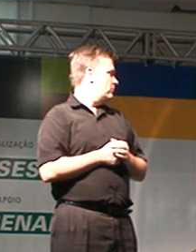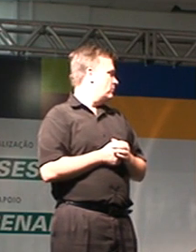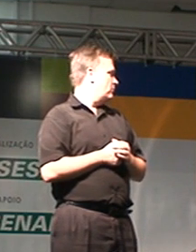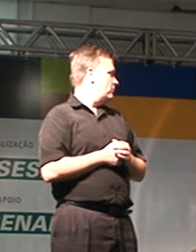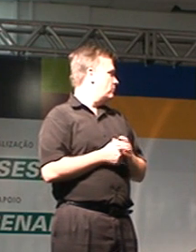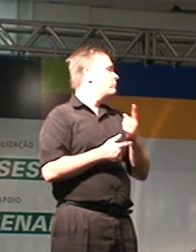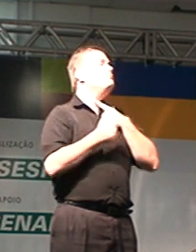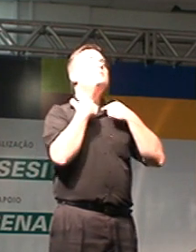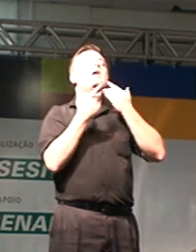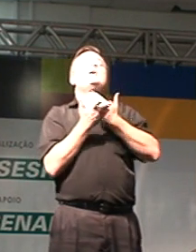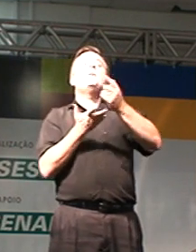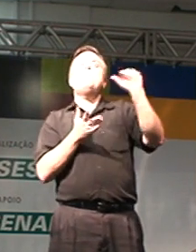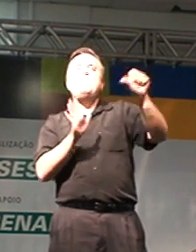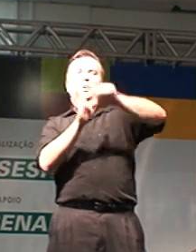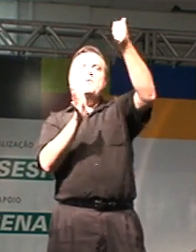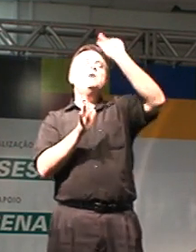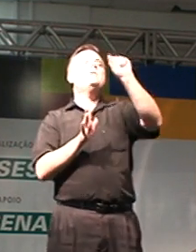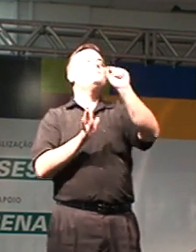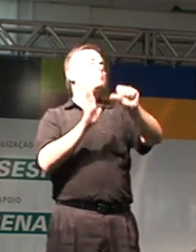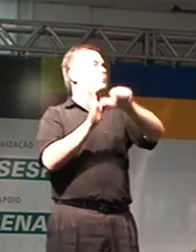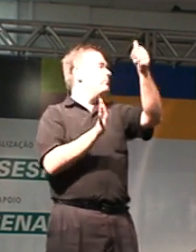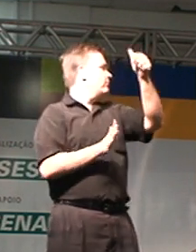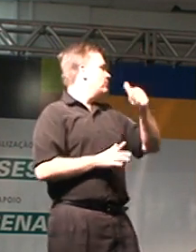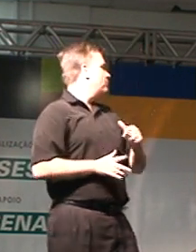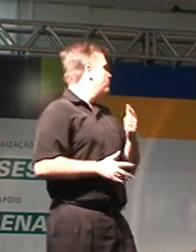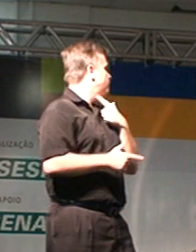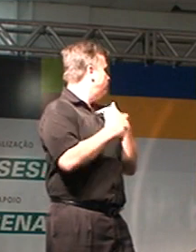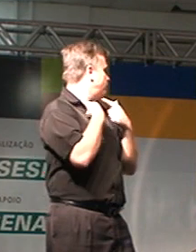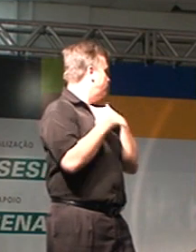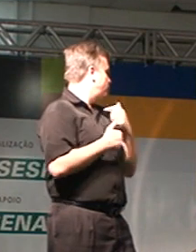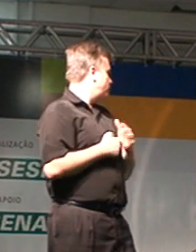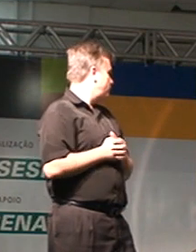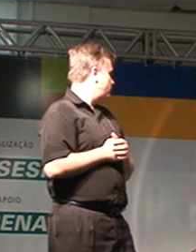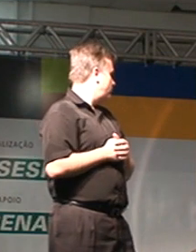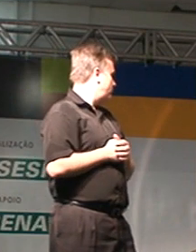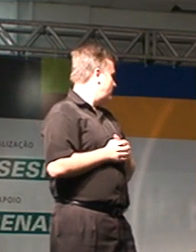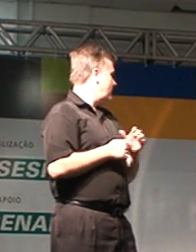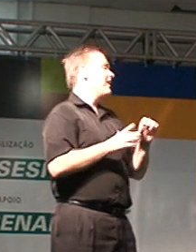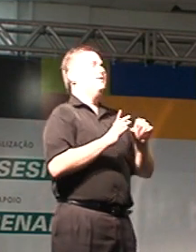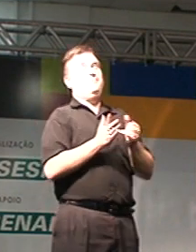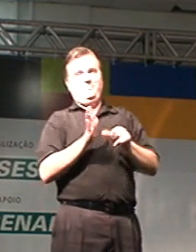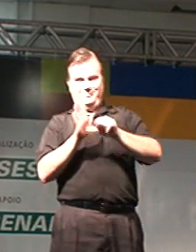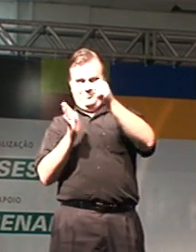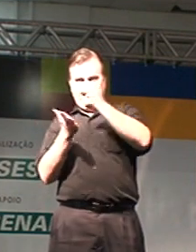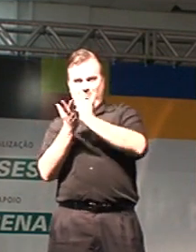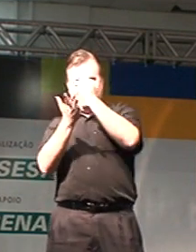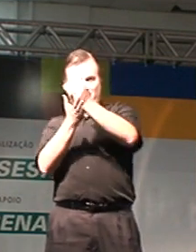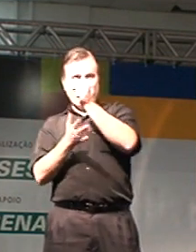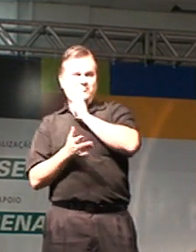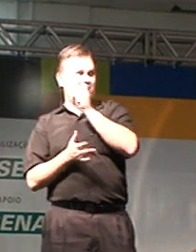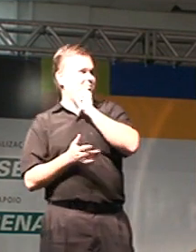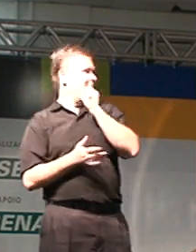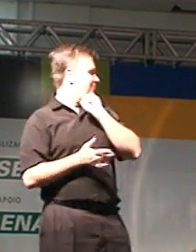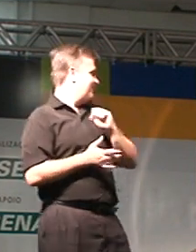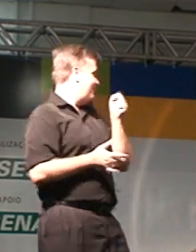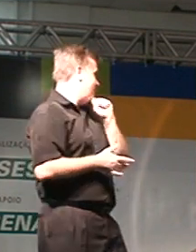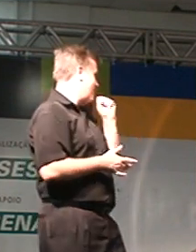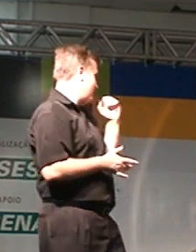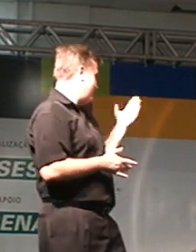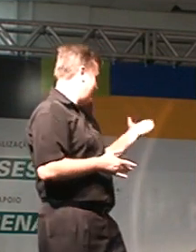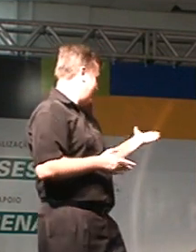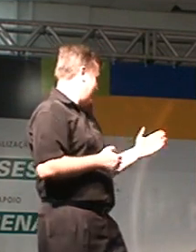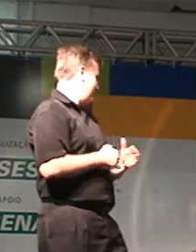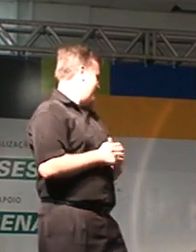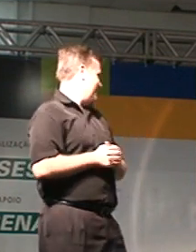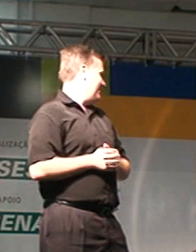Alguém se voluntaria a conversar? Quem gostaria de conversar? Paulo, primeiro, então, o mais velho é você aqui,